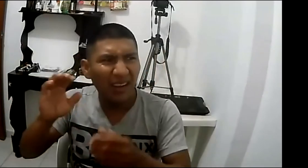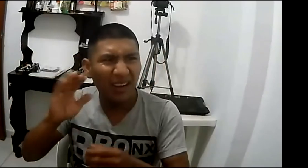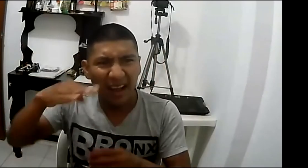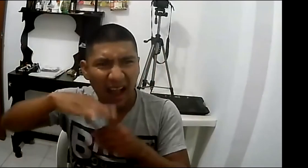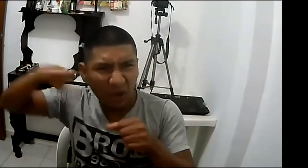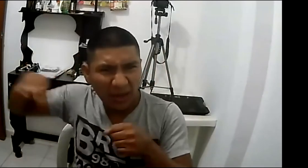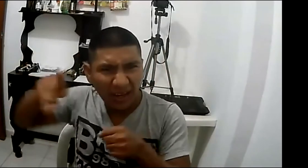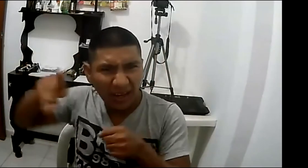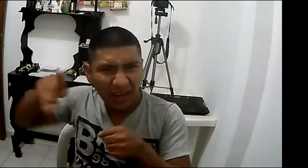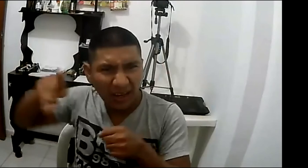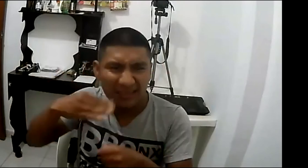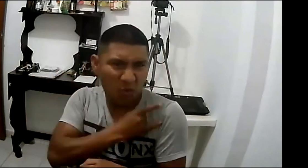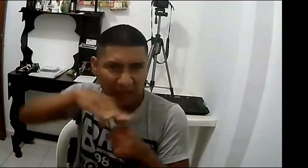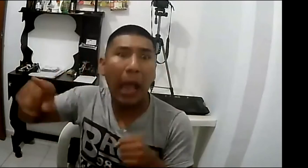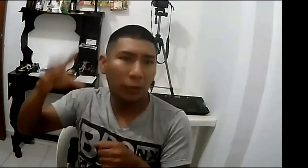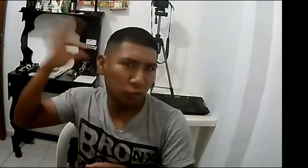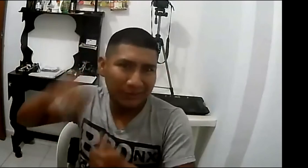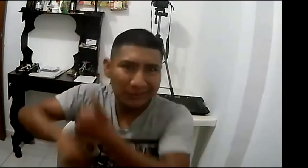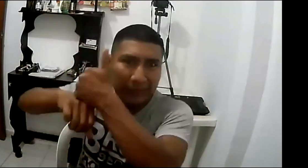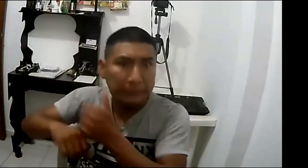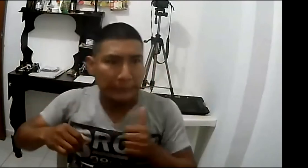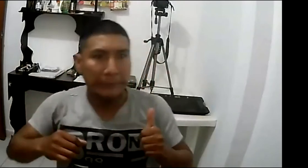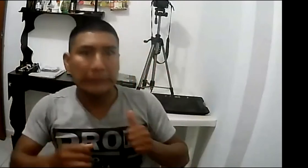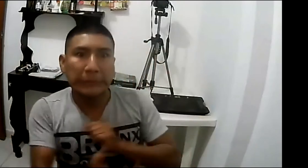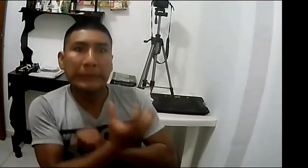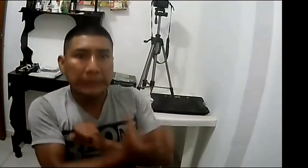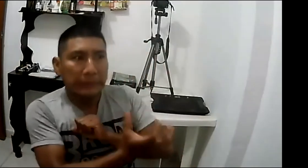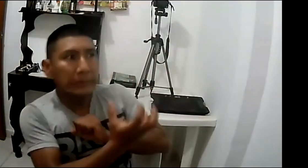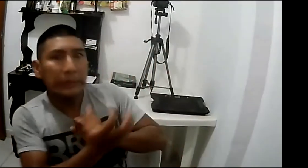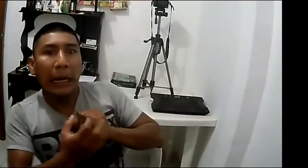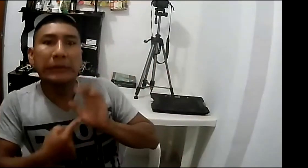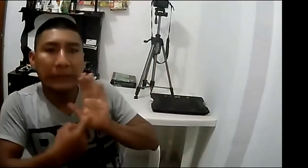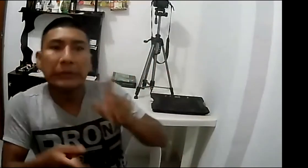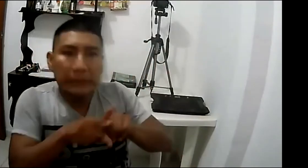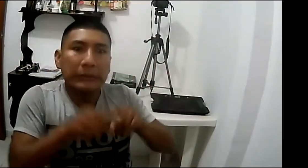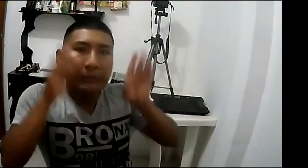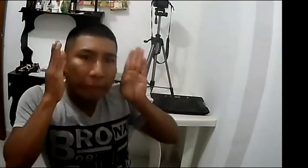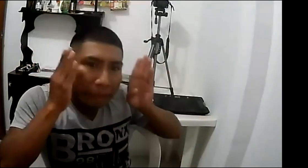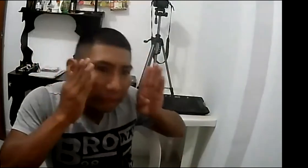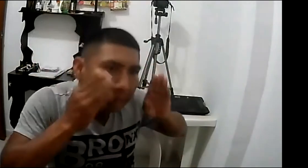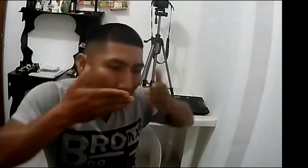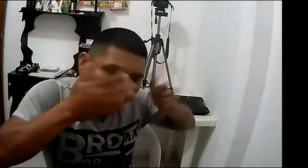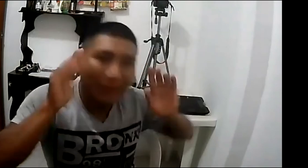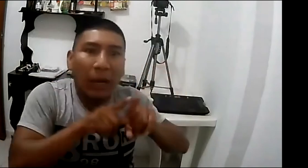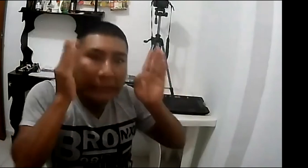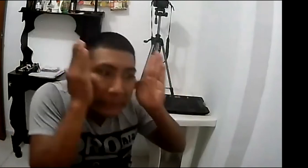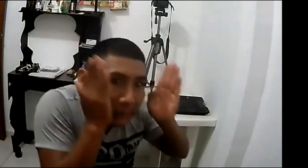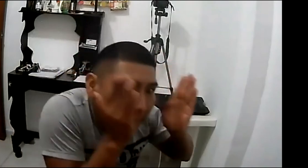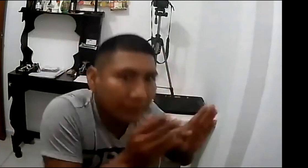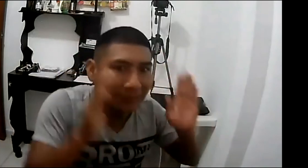acá y de esa forma, pues, se puede hacer. Por ejemplo, también pensar en que hay muchas personas que quieren hacerlo